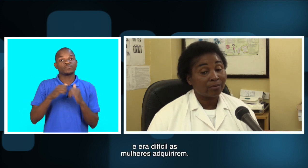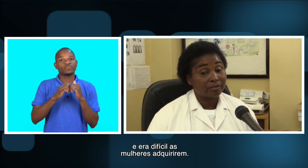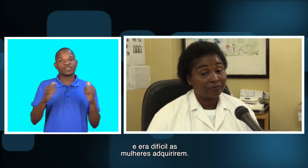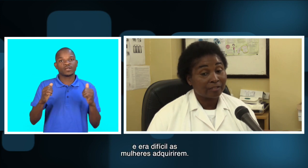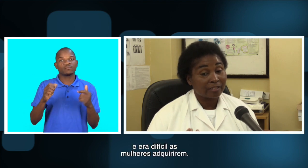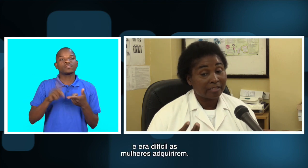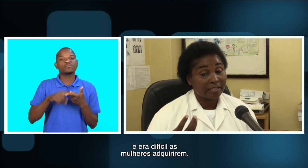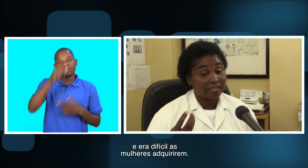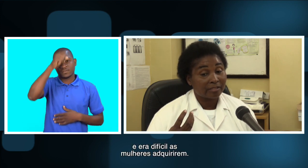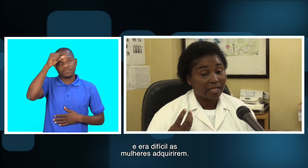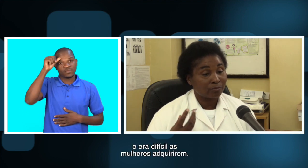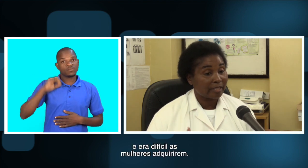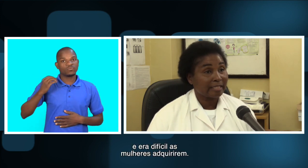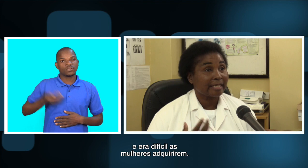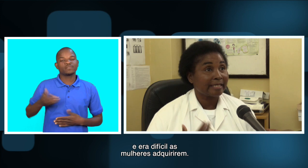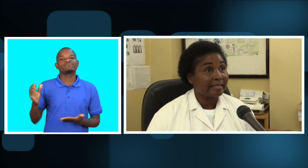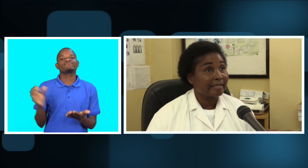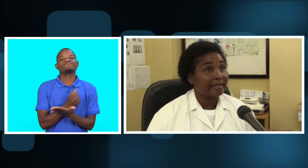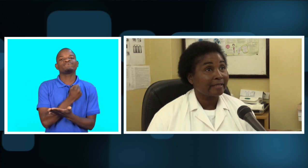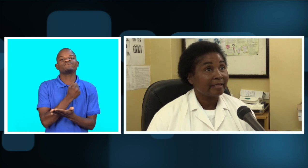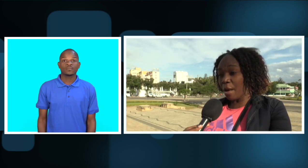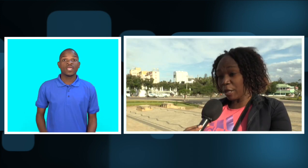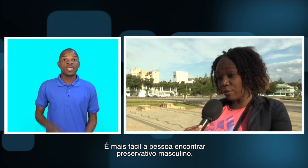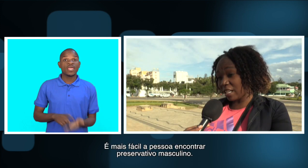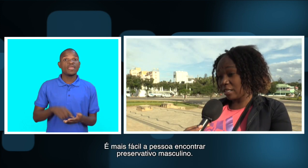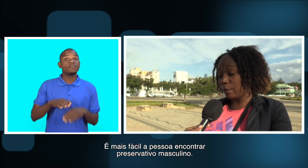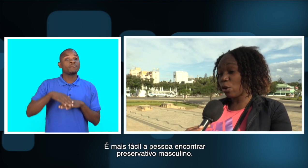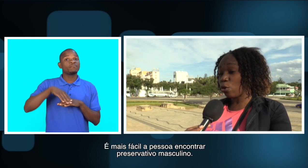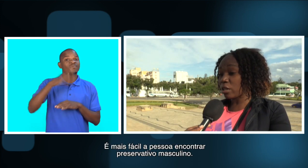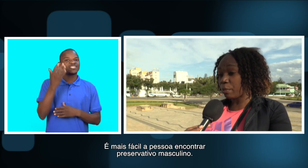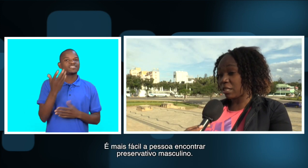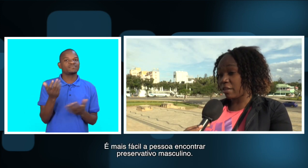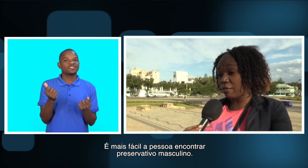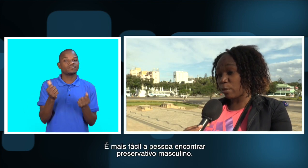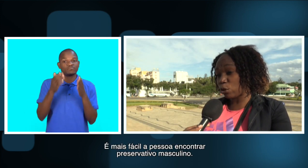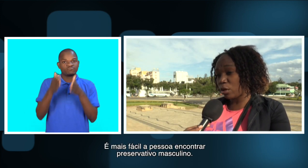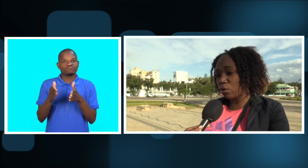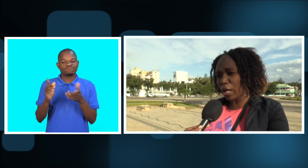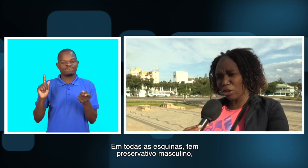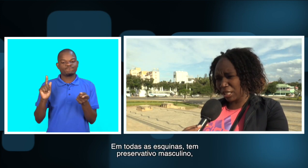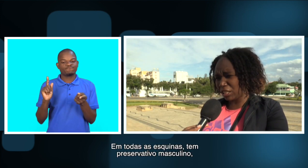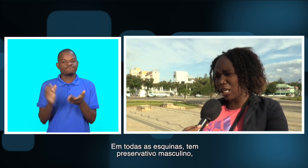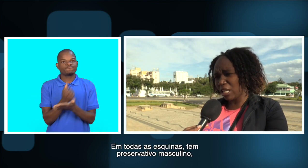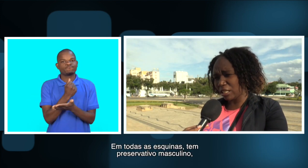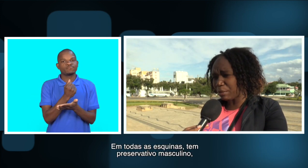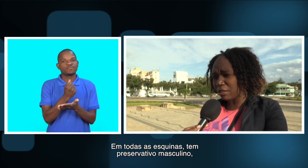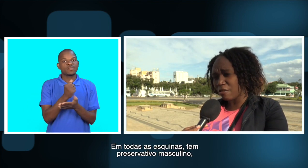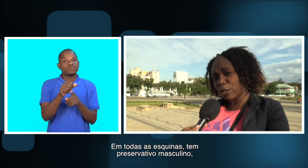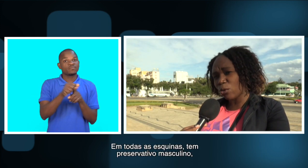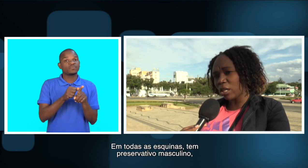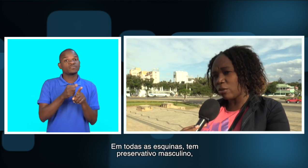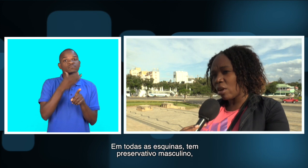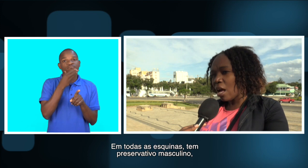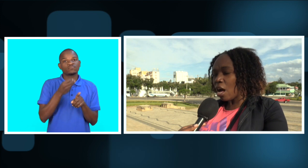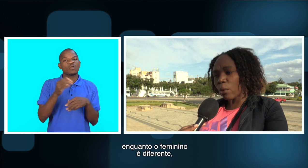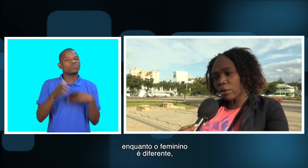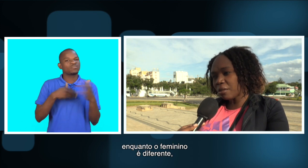pouco difícil das mulheres já adquirirem. É mais fácil a pessoa encontrar o preservativo masculino. Em todas as esquinas tem preservativo masculino. Enquanto que